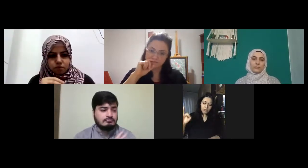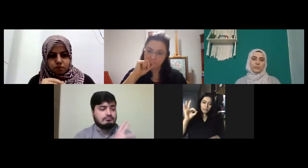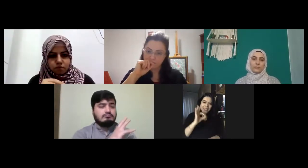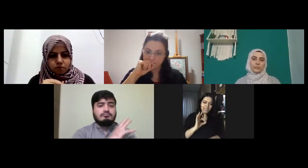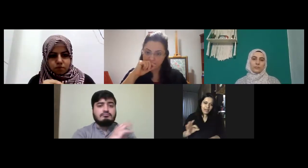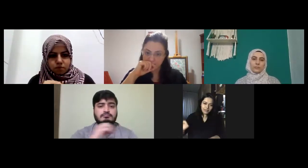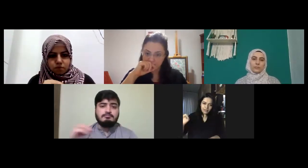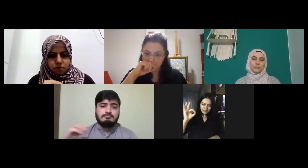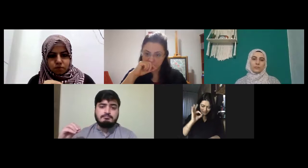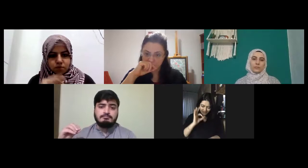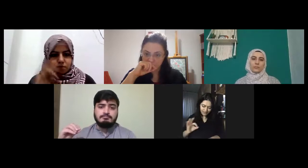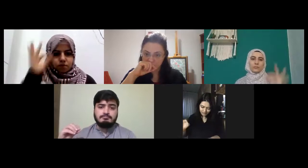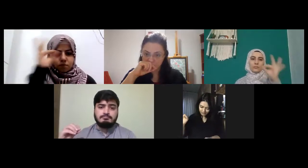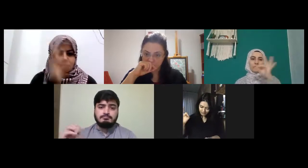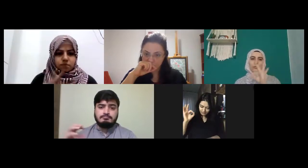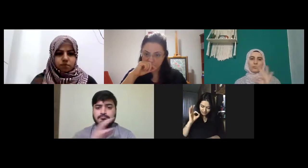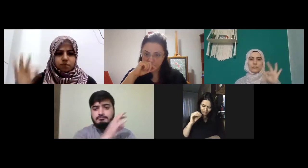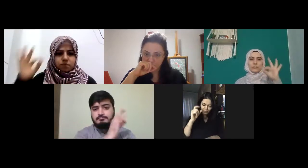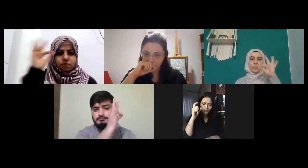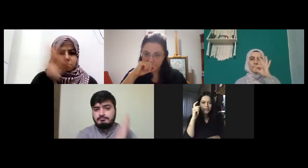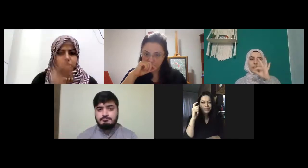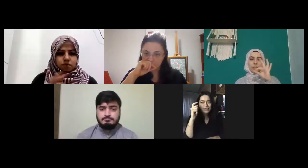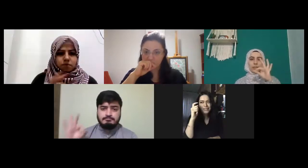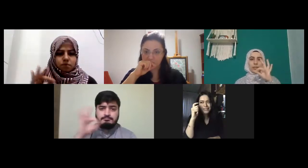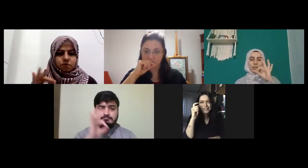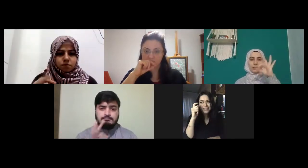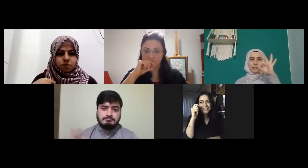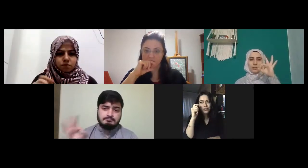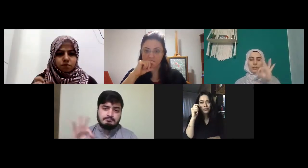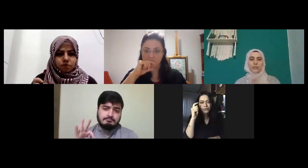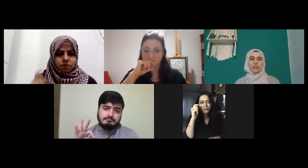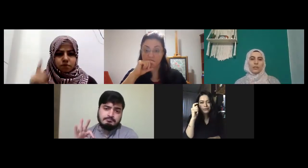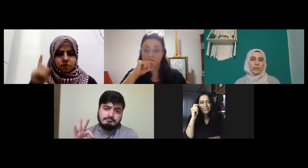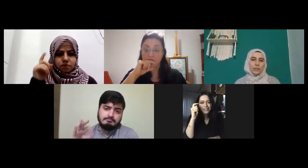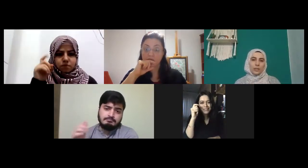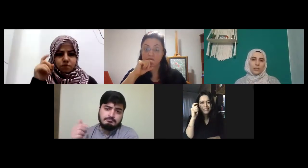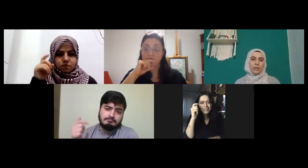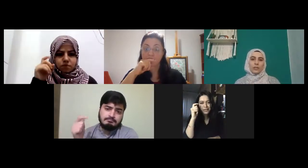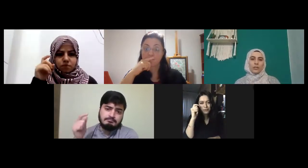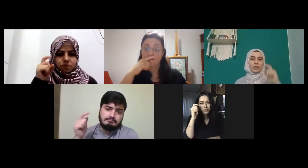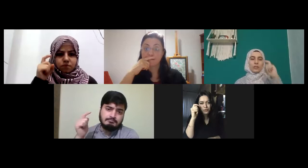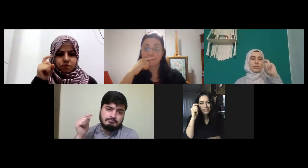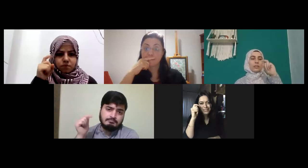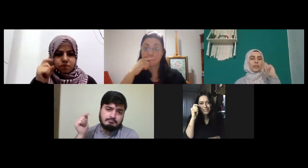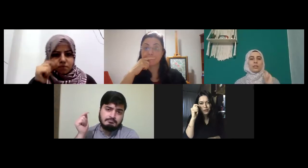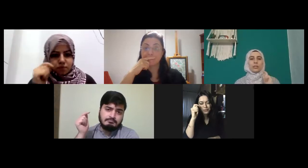milyar bu da trilyon taksi temmuz trilyon